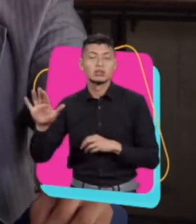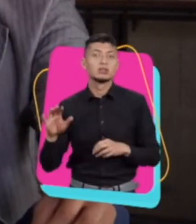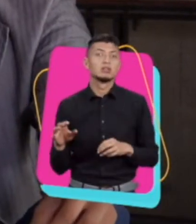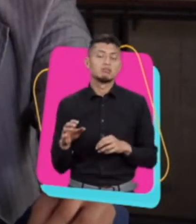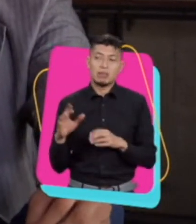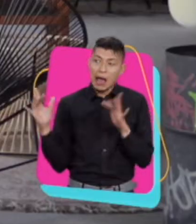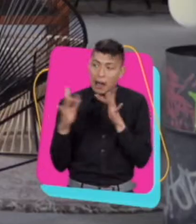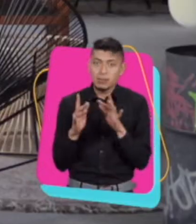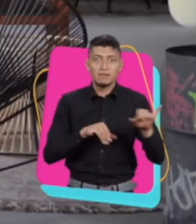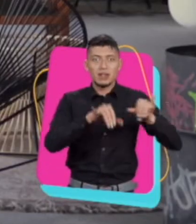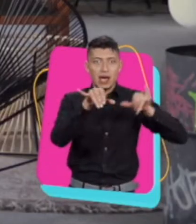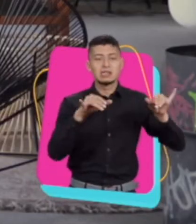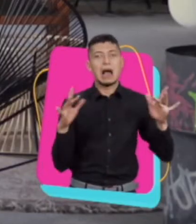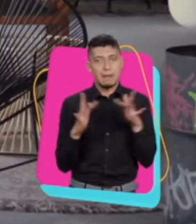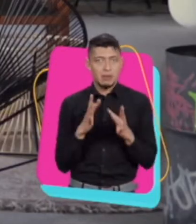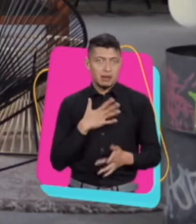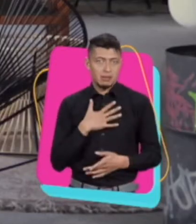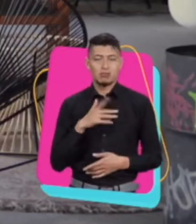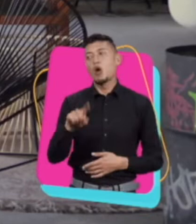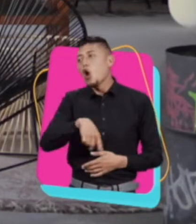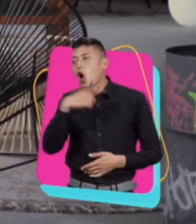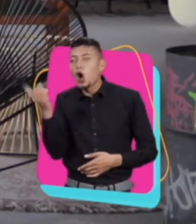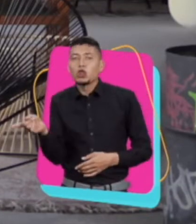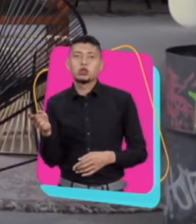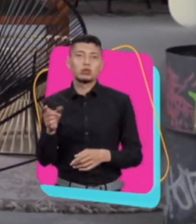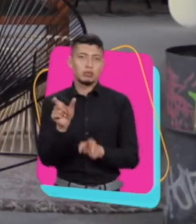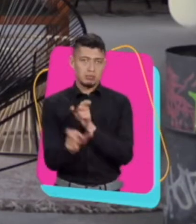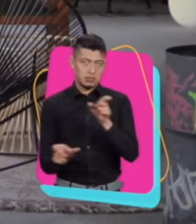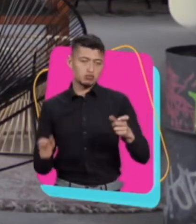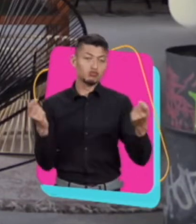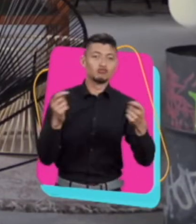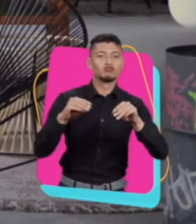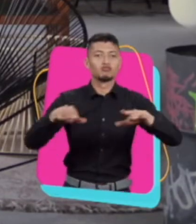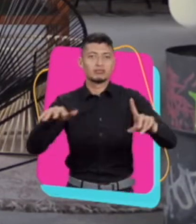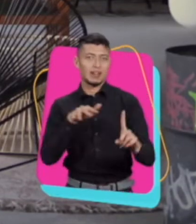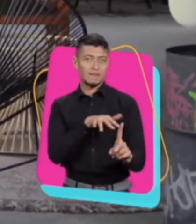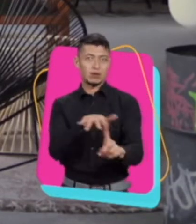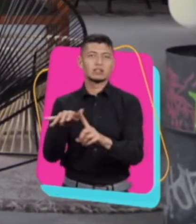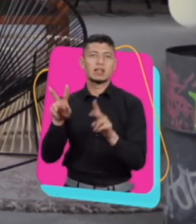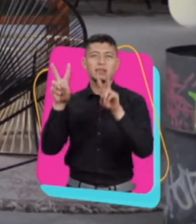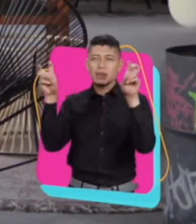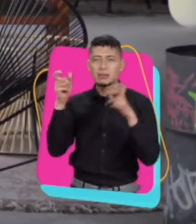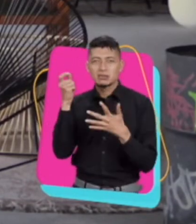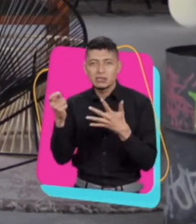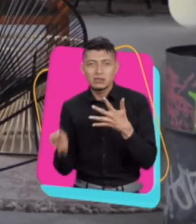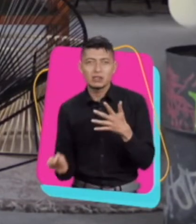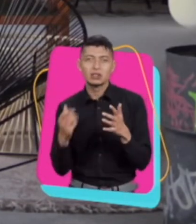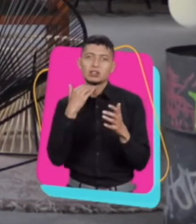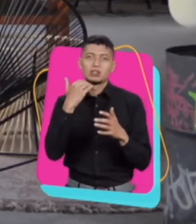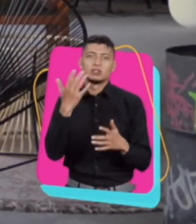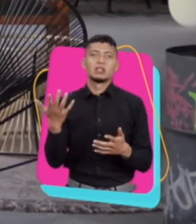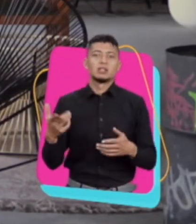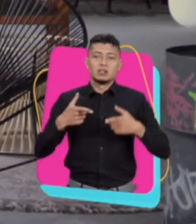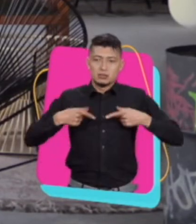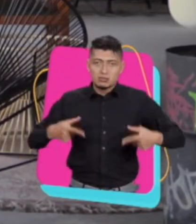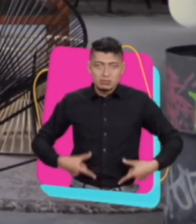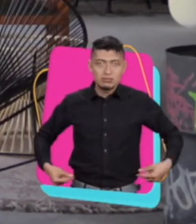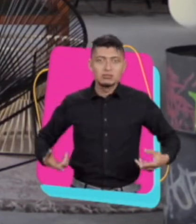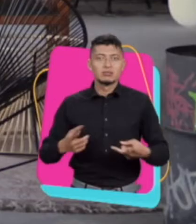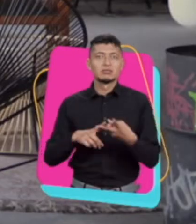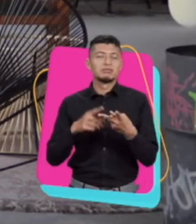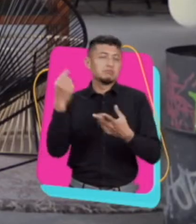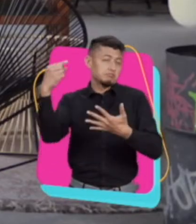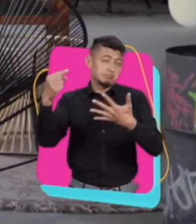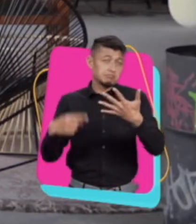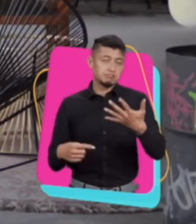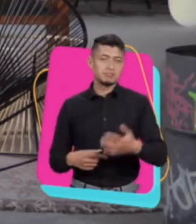es más afín a mí. Hay algunos viajes, hay otros influenciadores que les interesa más, otros temas más específicos como, no sé, vestidos